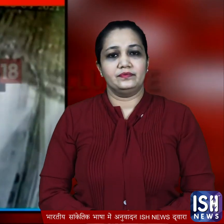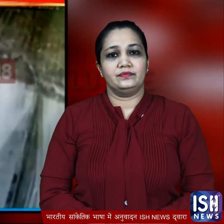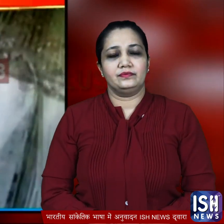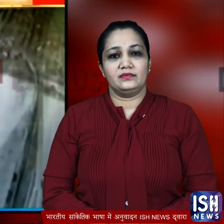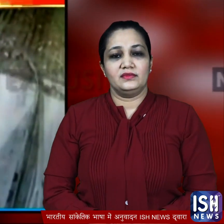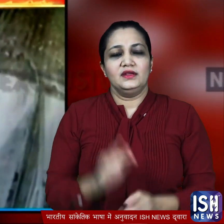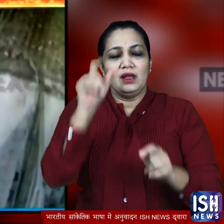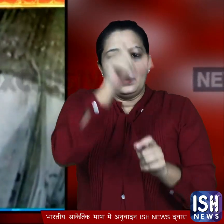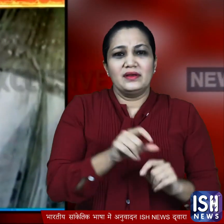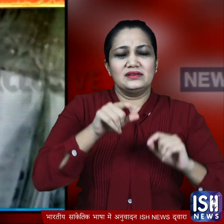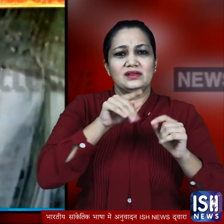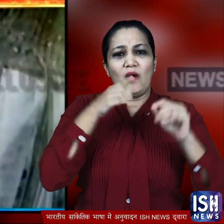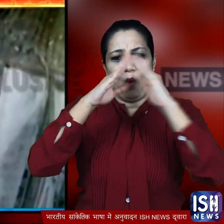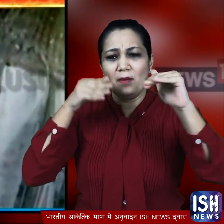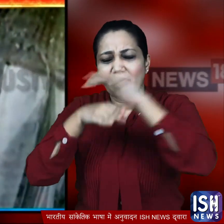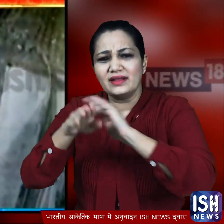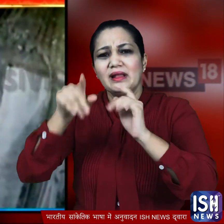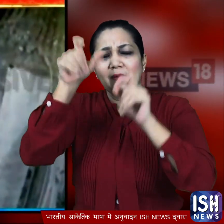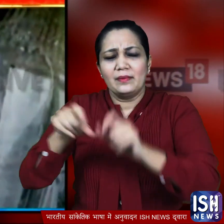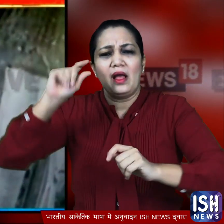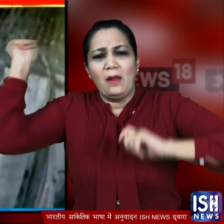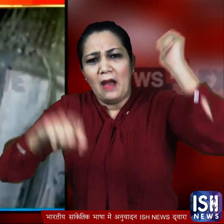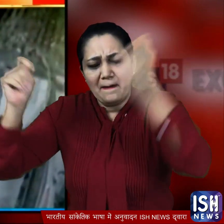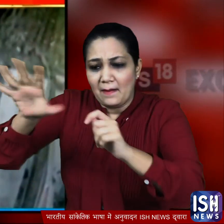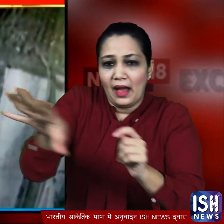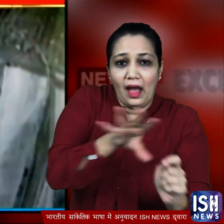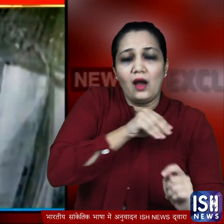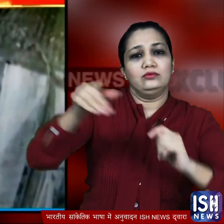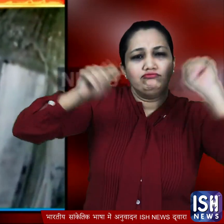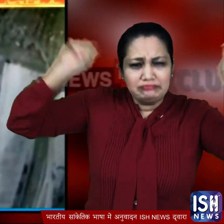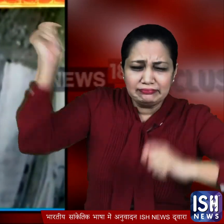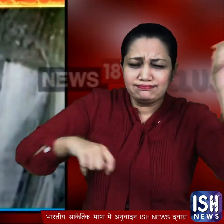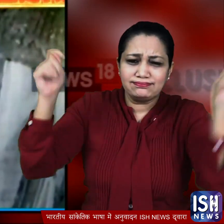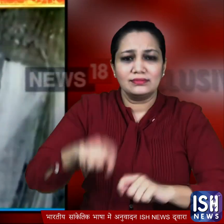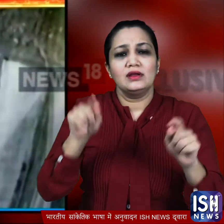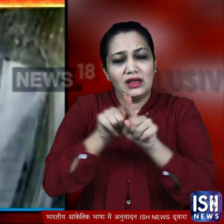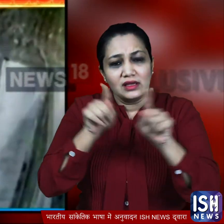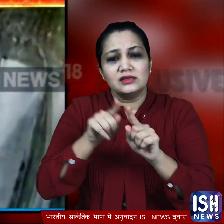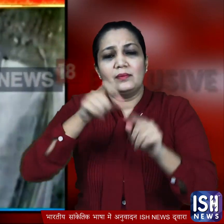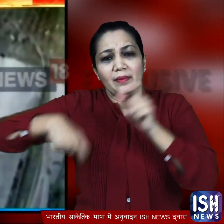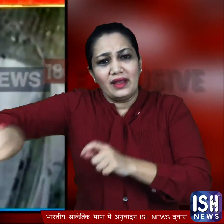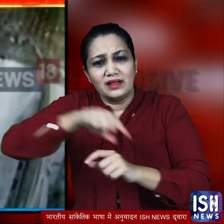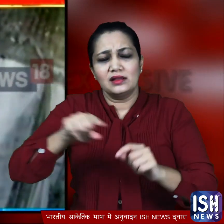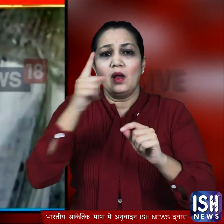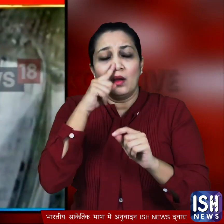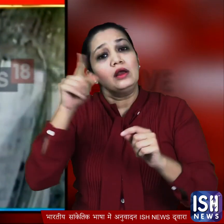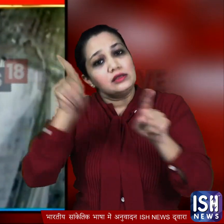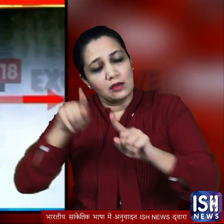जिसमें आरोपी एक घर के अंदर से कुछ लोगों को पीटते हुए बाहर की तरफ लाते दिखाए दिये मारपीट कर रहे इन लोगों ने घर की एक महिला को भी ने बक्षा